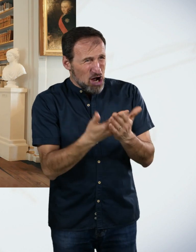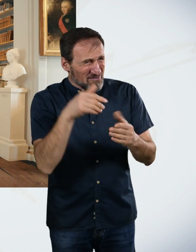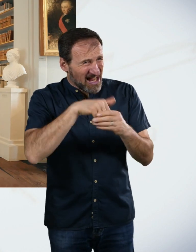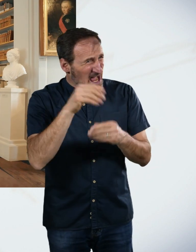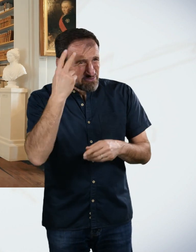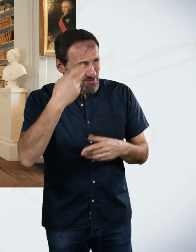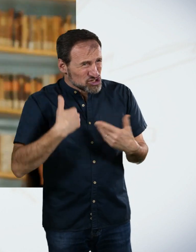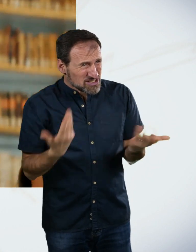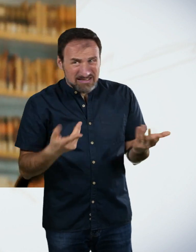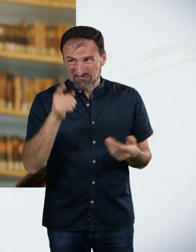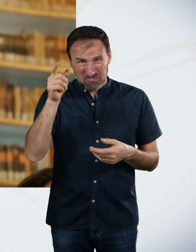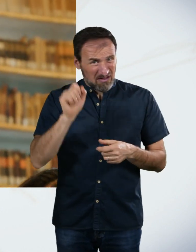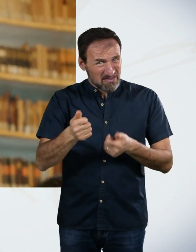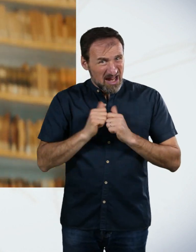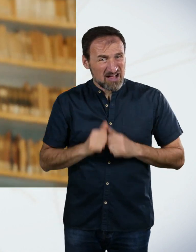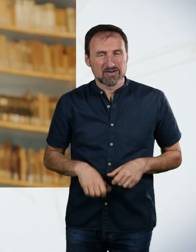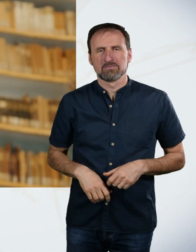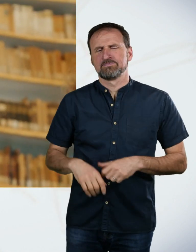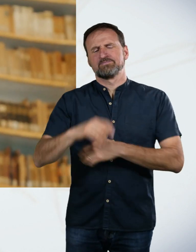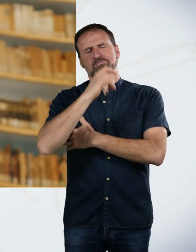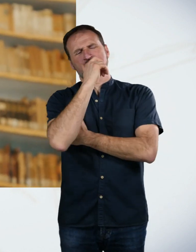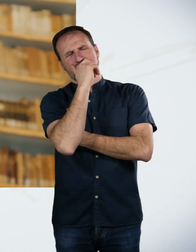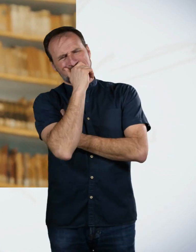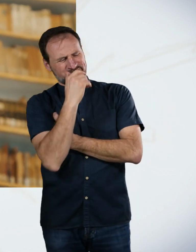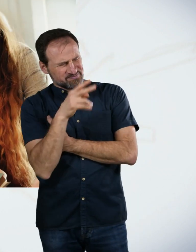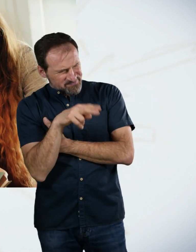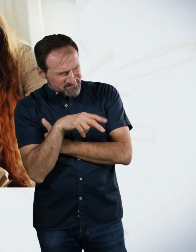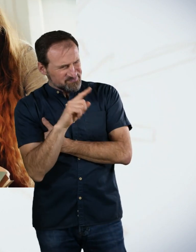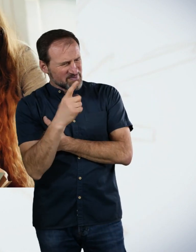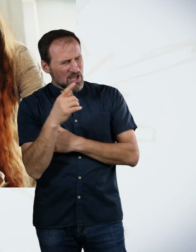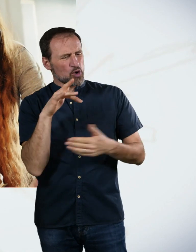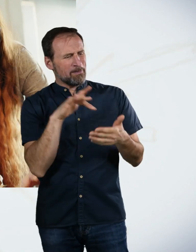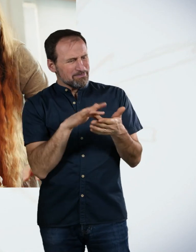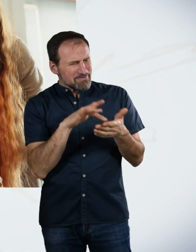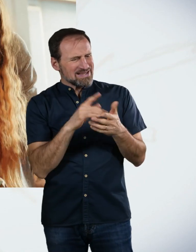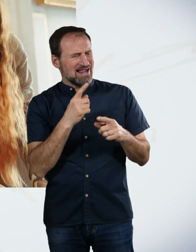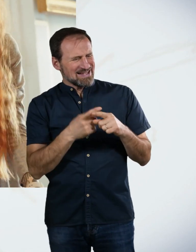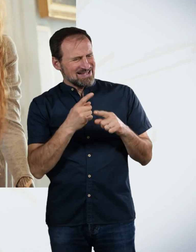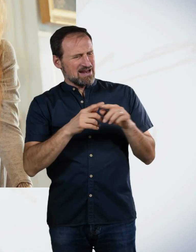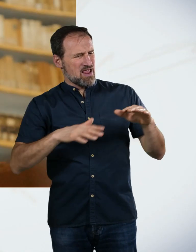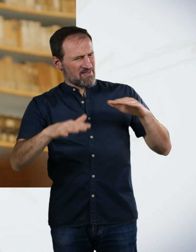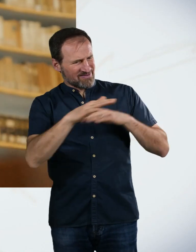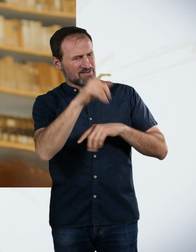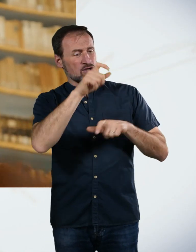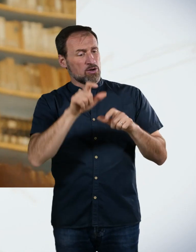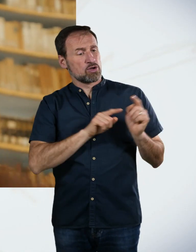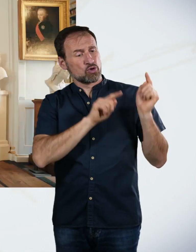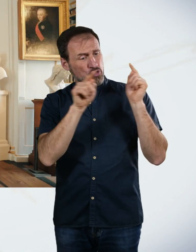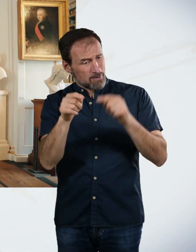drauf schauen. Aber da sind wir nicht nicht nur Zahlen. In Griechenland kommen Menschen ins Theater, doch aus welcher Region? Genau. Wir können ja auch mal in dem Stück